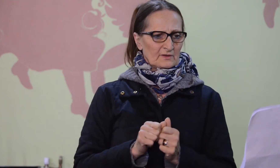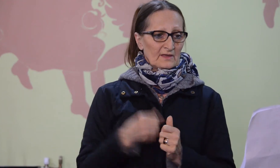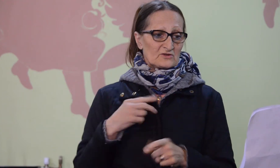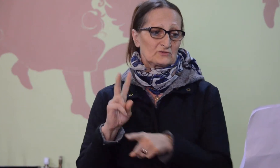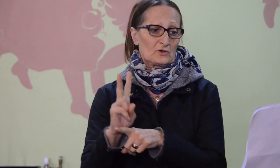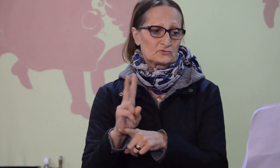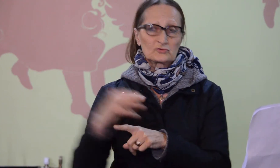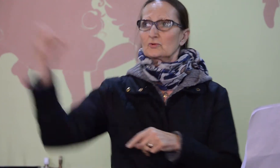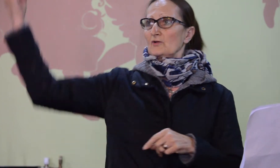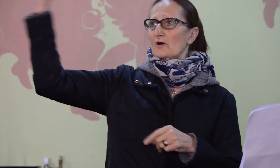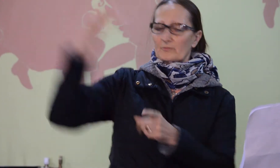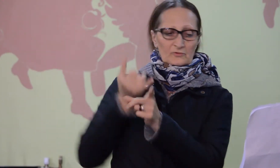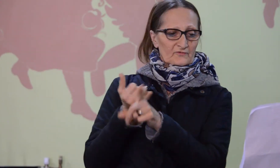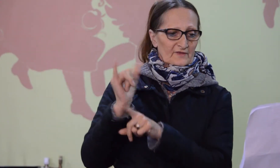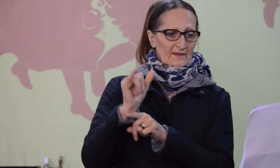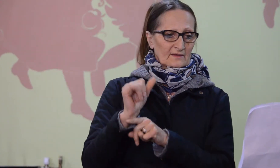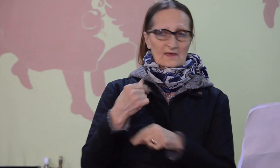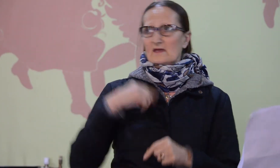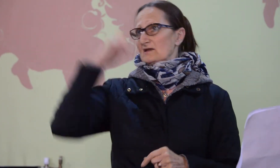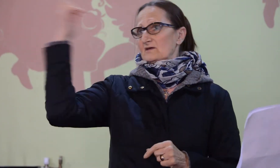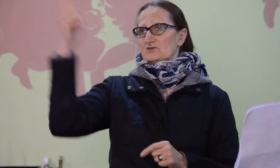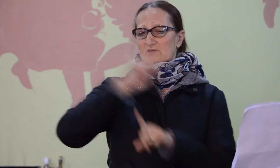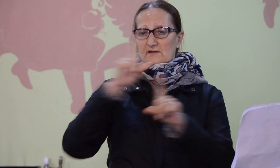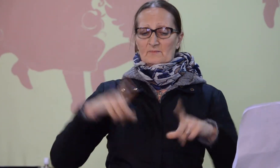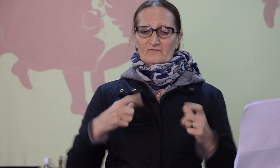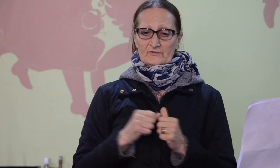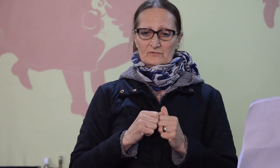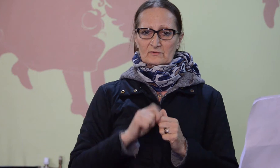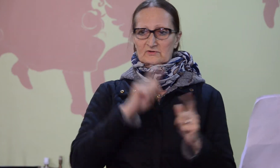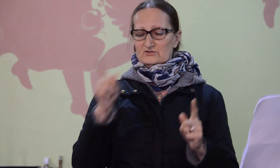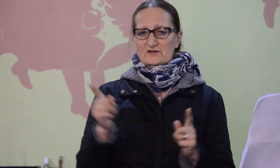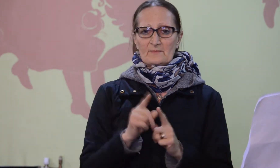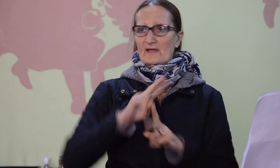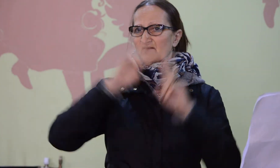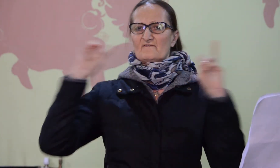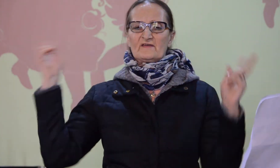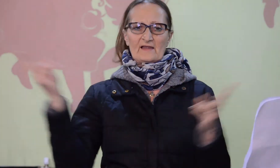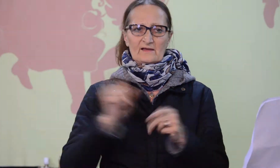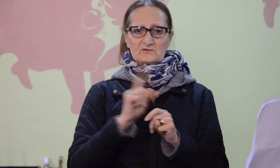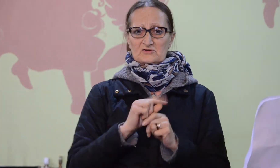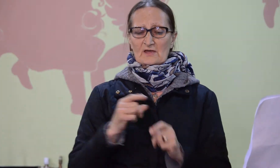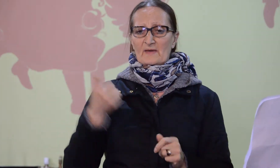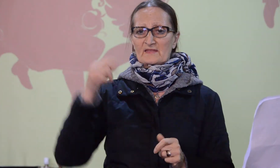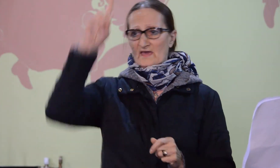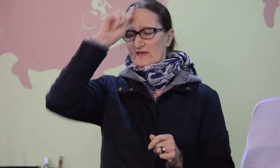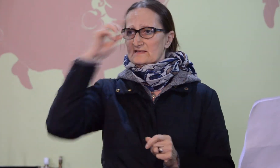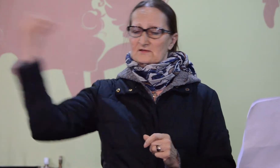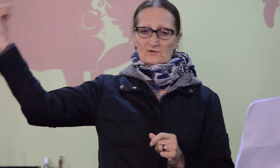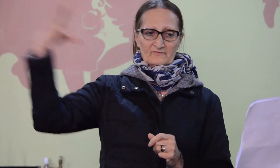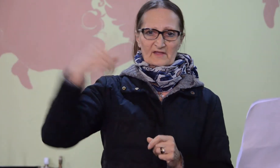Én Isten nem vagyok, s nem egy világ, se éjszakfény, se álvalvirel. Nem voltam jobb, se